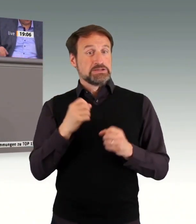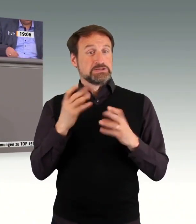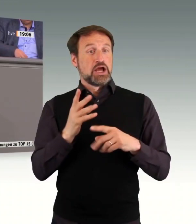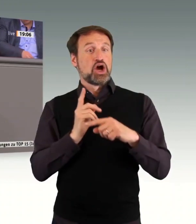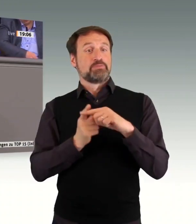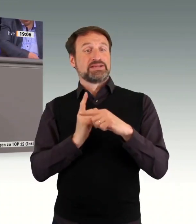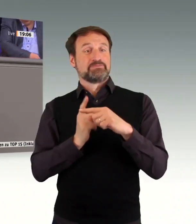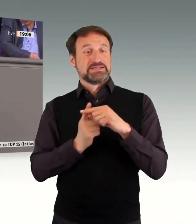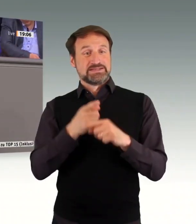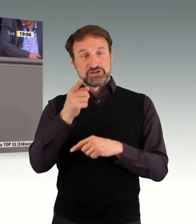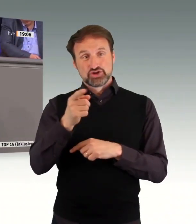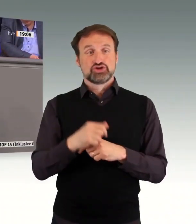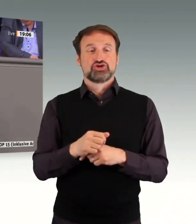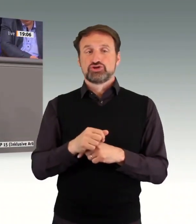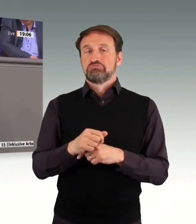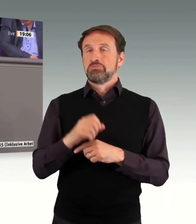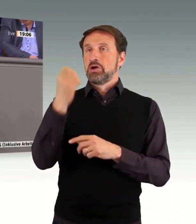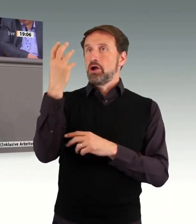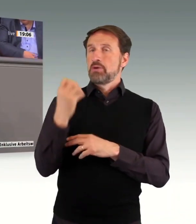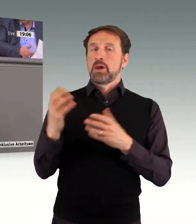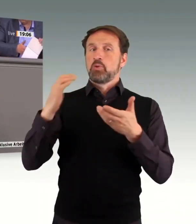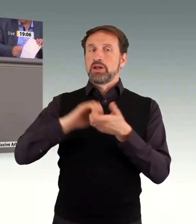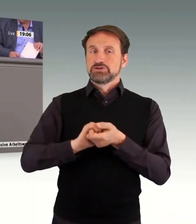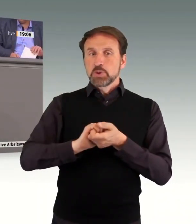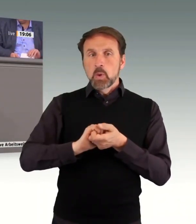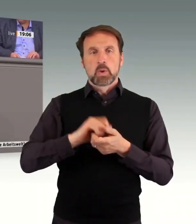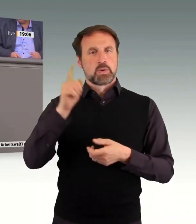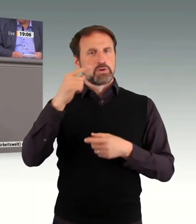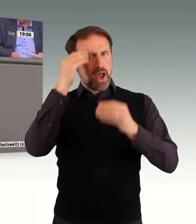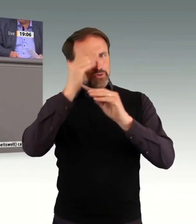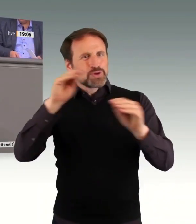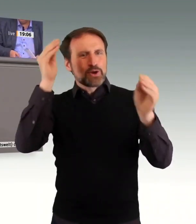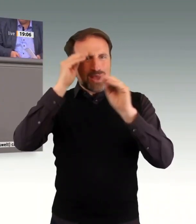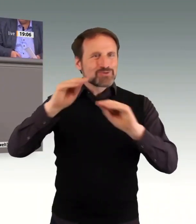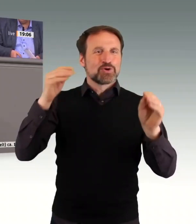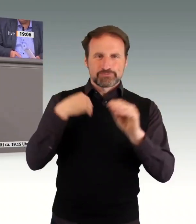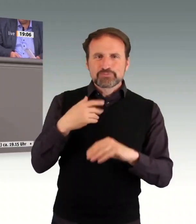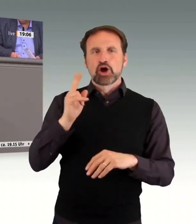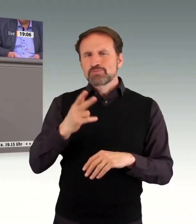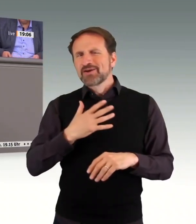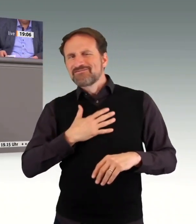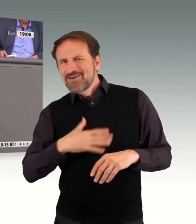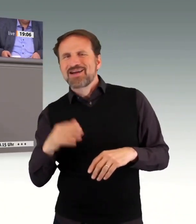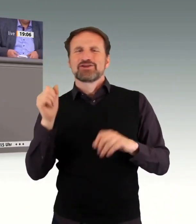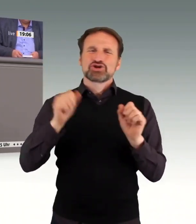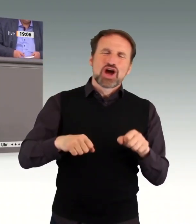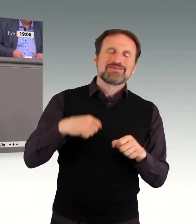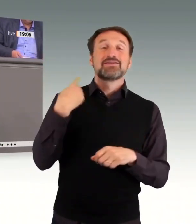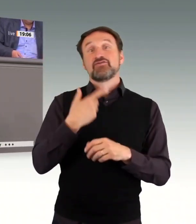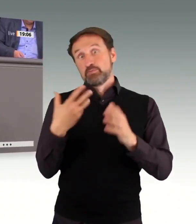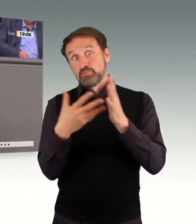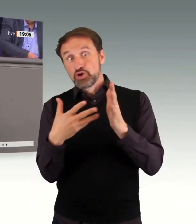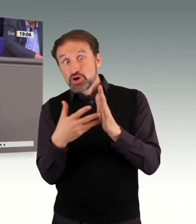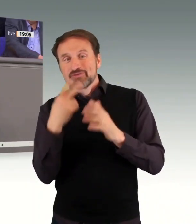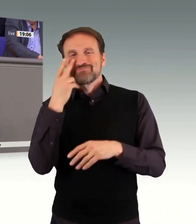Ankündigungen, der ob, wollte, könnte, und wir prüfen aus dem Koalitionsvertrag. Bisher ist da leider noch nicht so viel